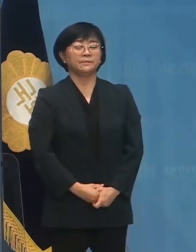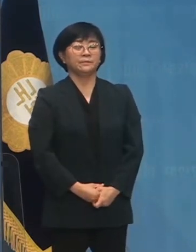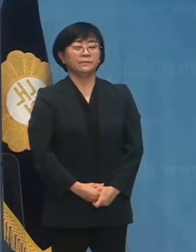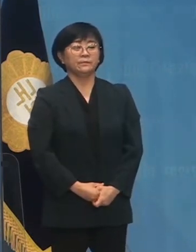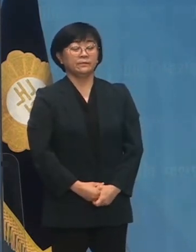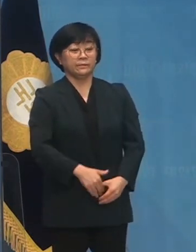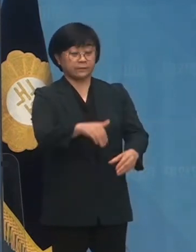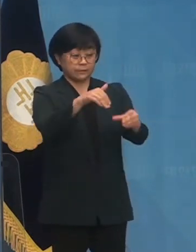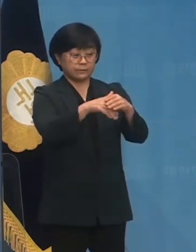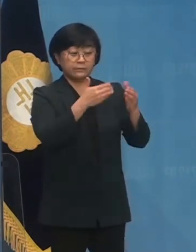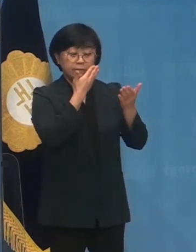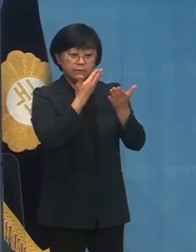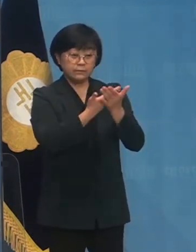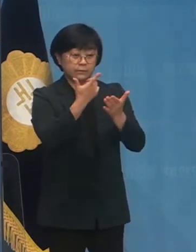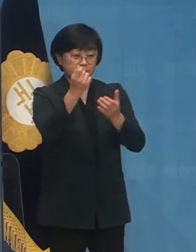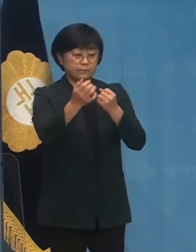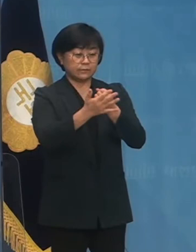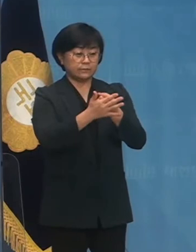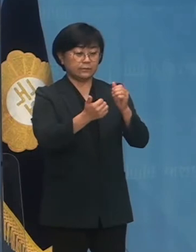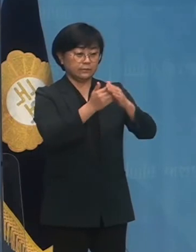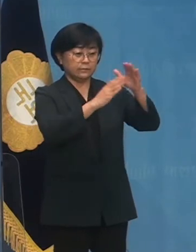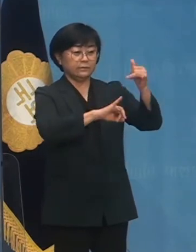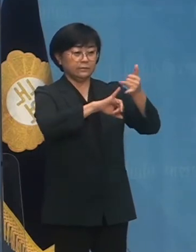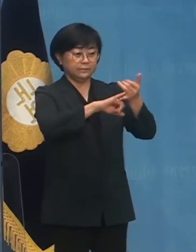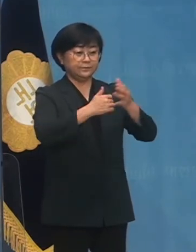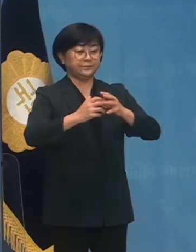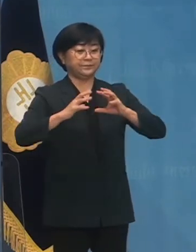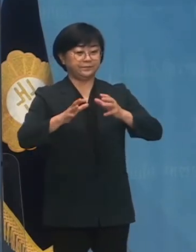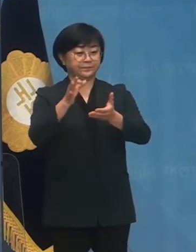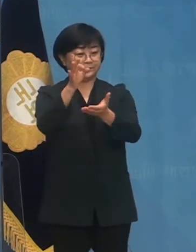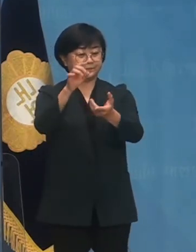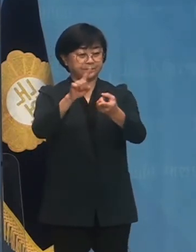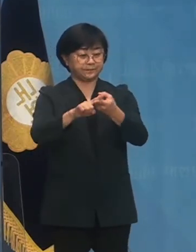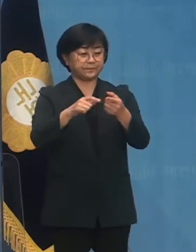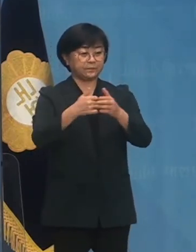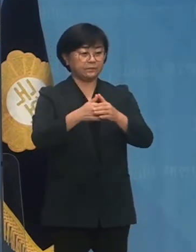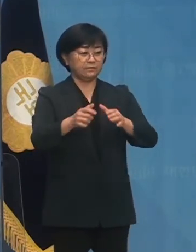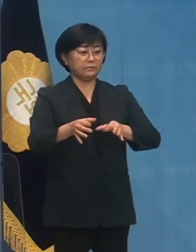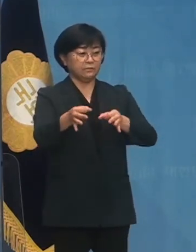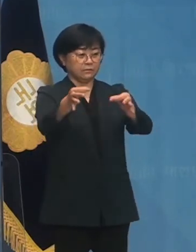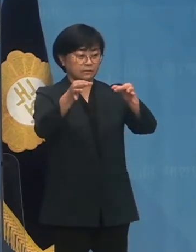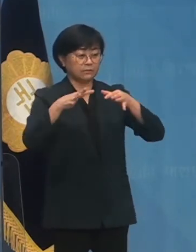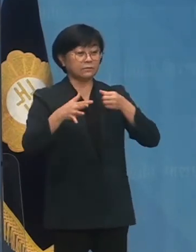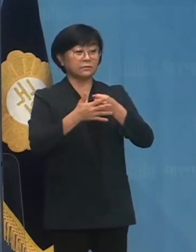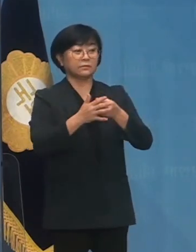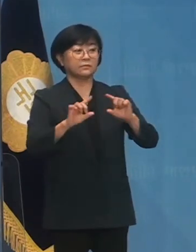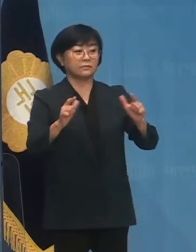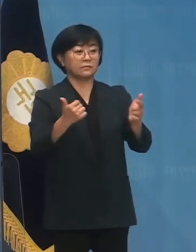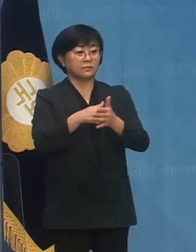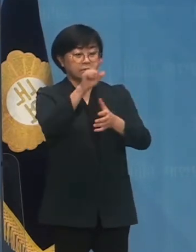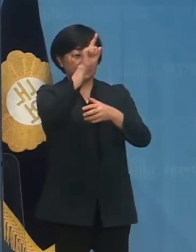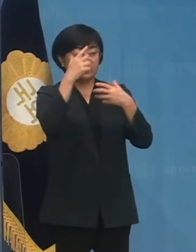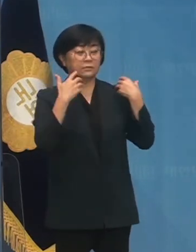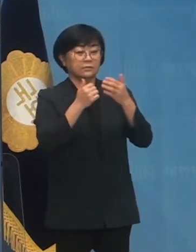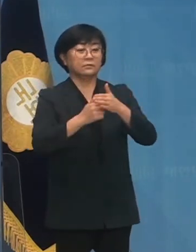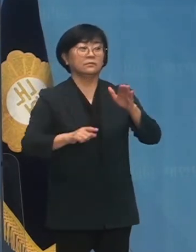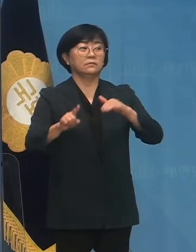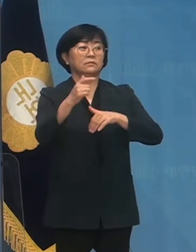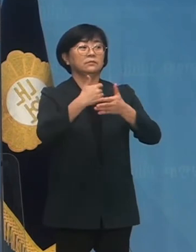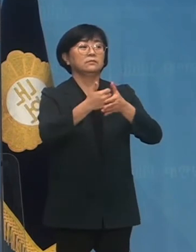아무리 선거가 중요해도 내놓는 공약마다 국가 재정에 대한 차별적 투입 아니면 정부가 나서